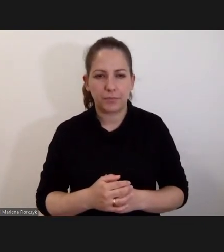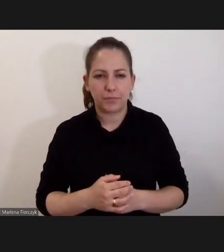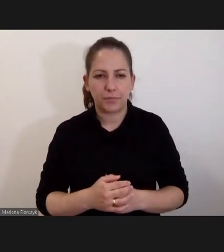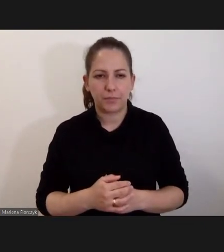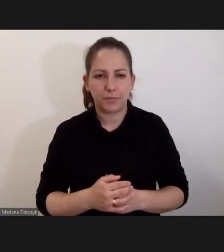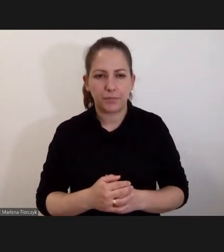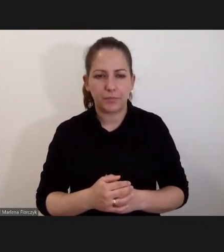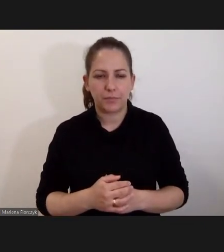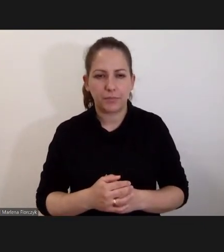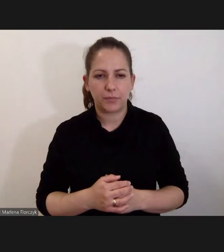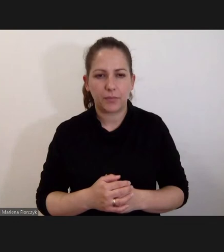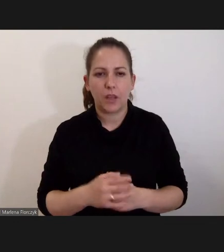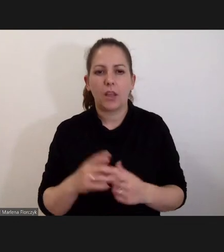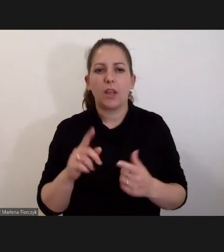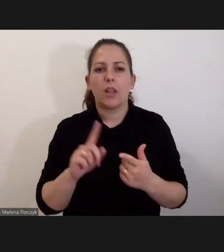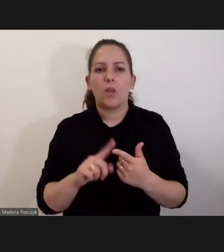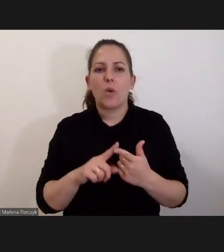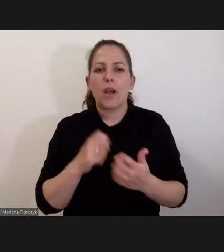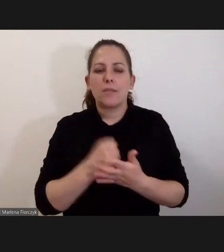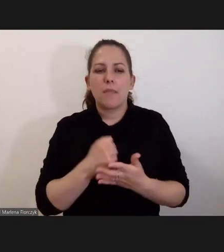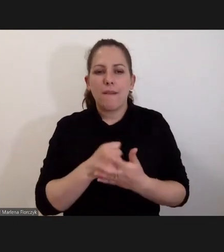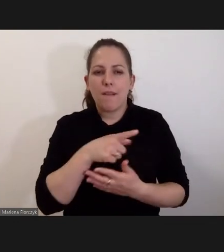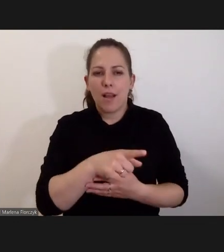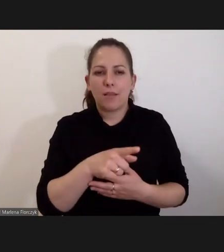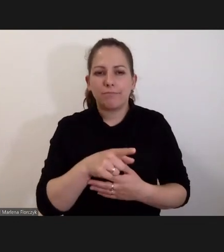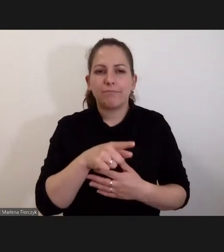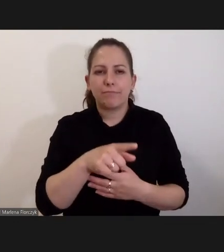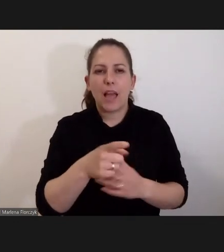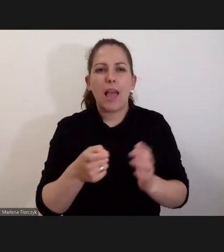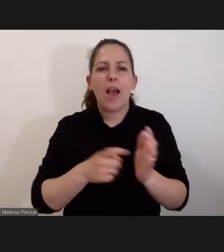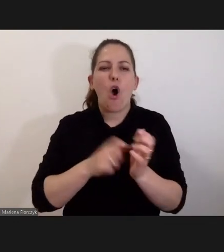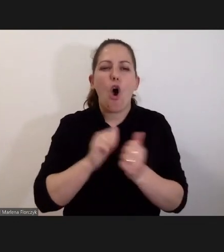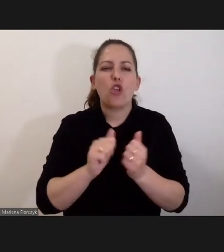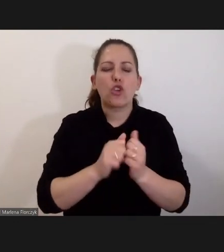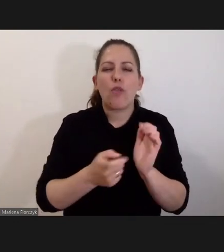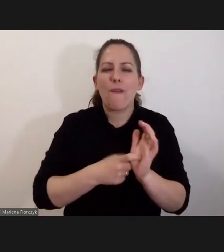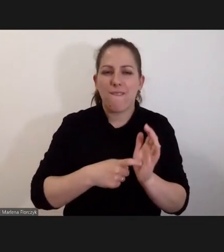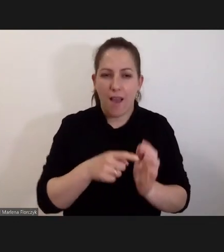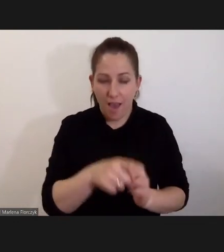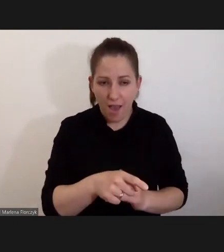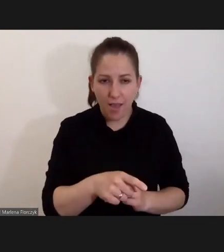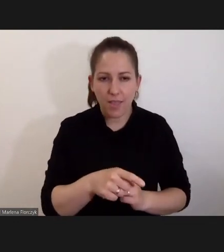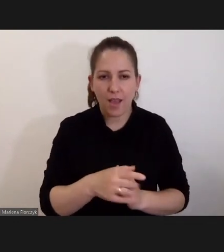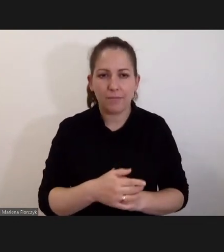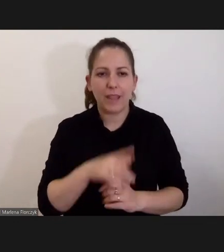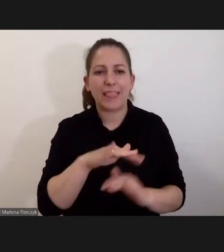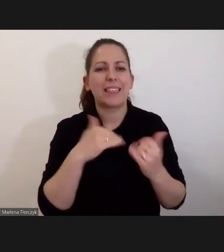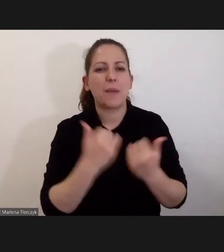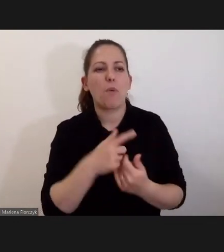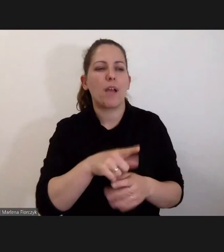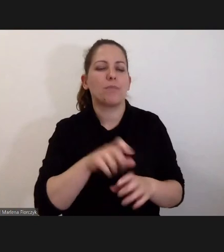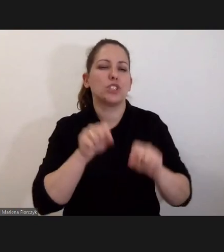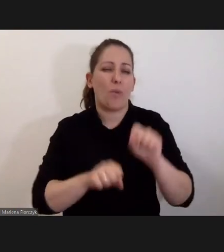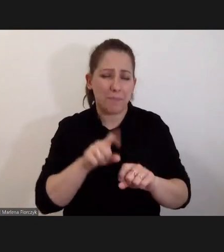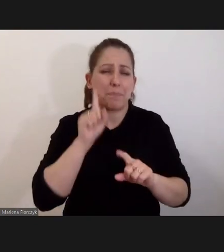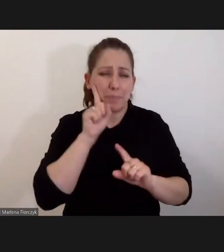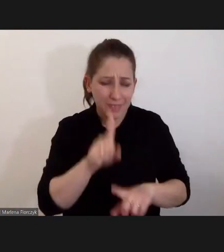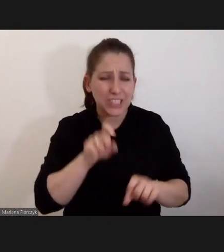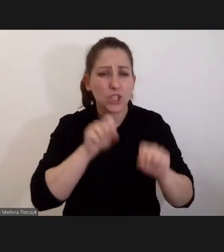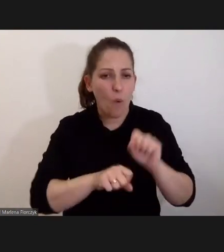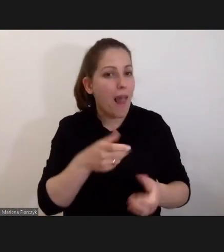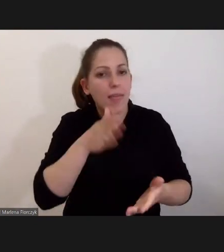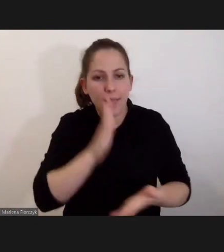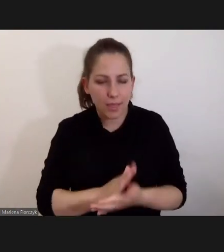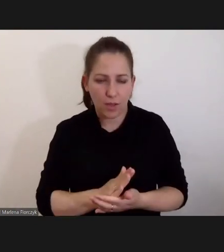I druga kwestia, reparacje. Niesłychanie istotna sprawa. To rzeczywiście polega na tym, że my mówimy, że Trybunał jest sądem. Jest sądem, ale nie